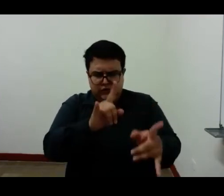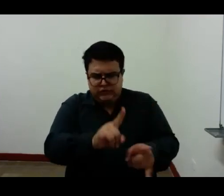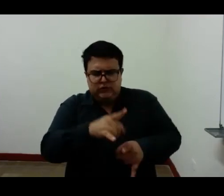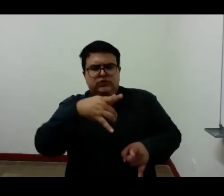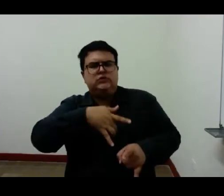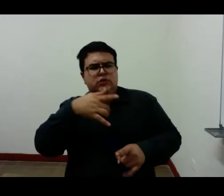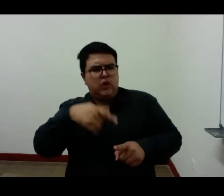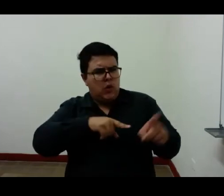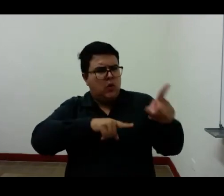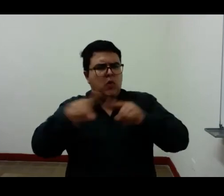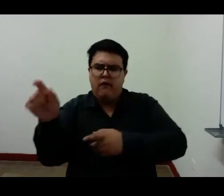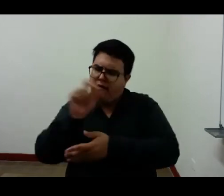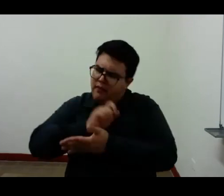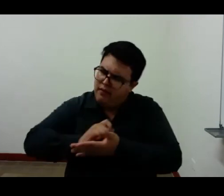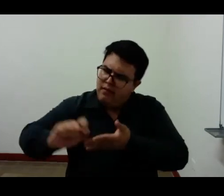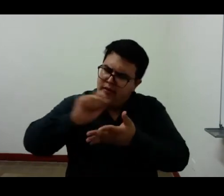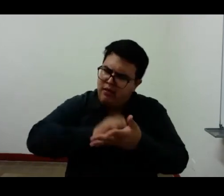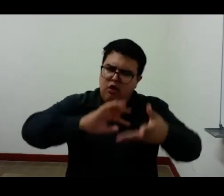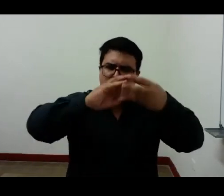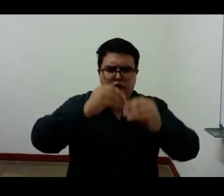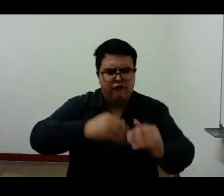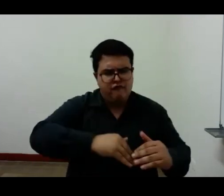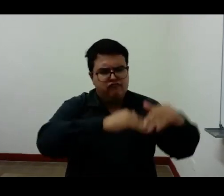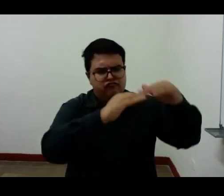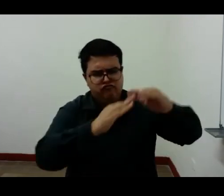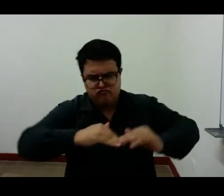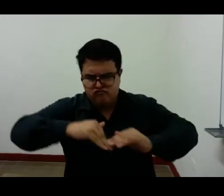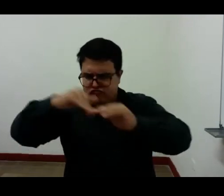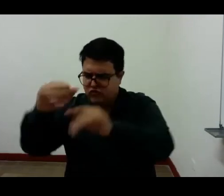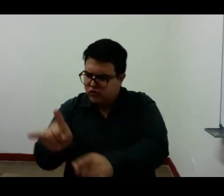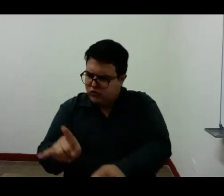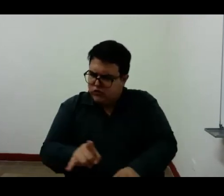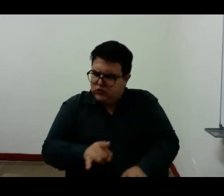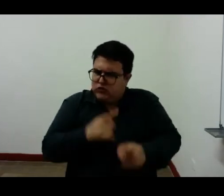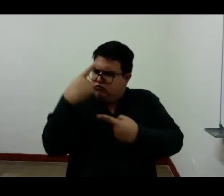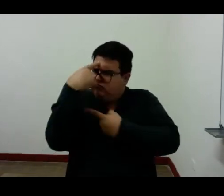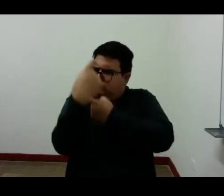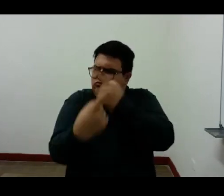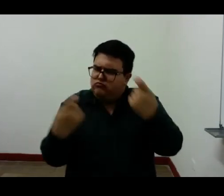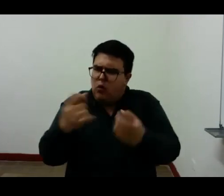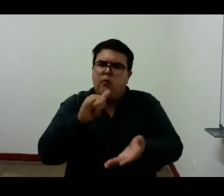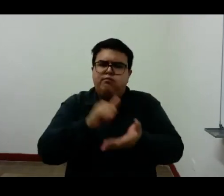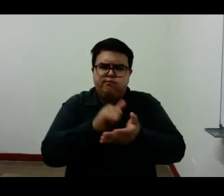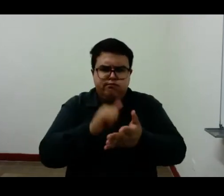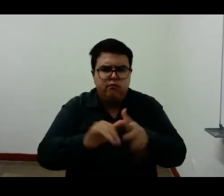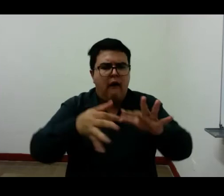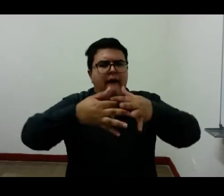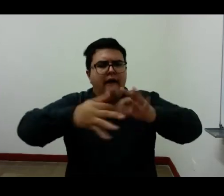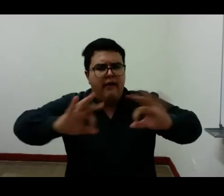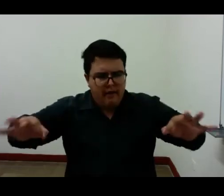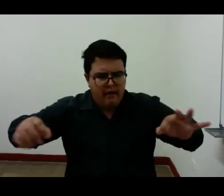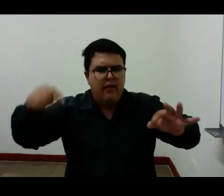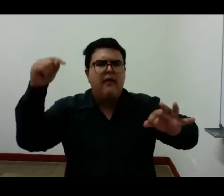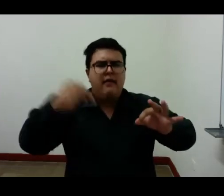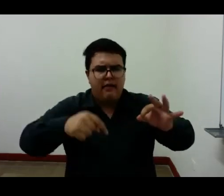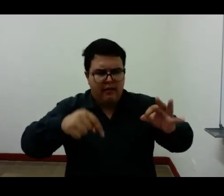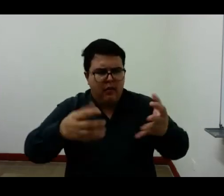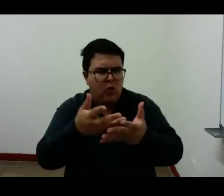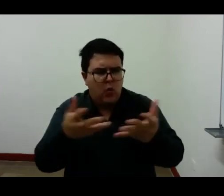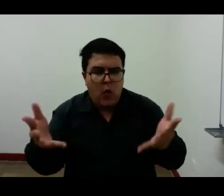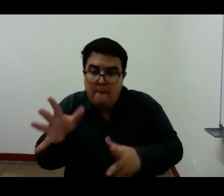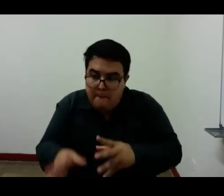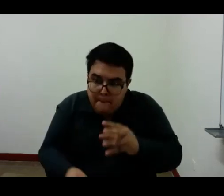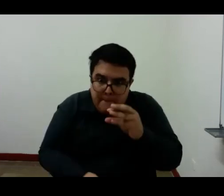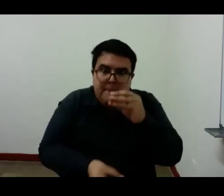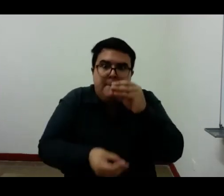él al escribir con la misma sustancia de estilo la misma gramática y sobre todo por la